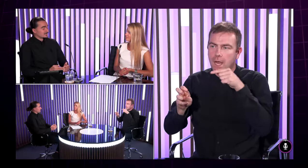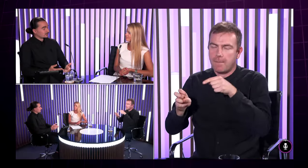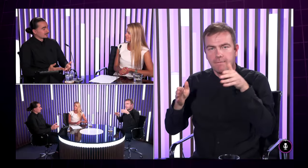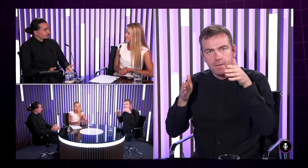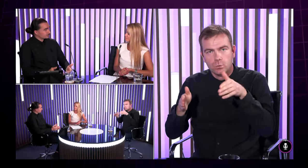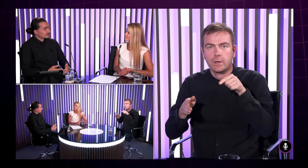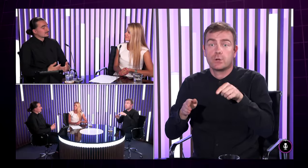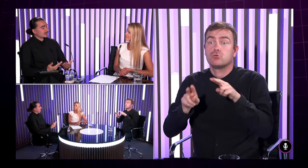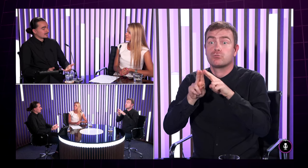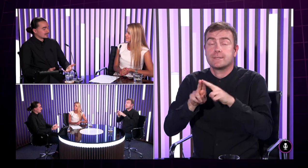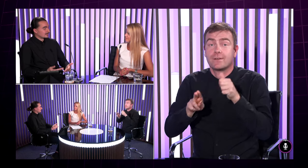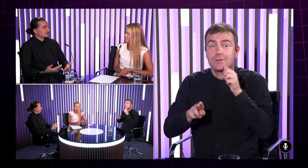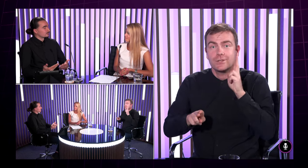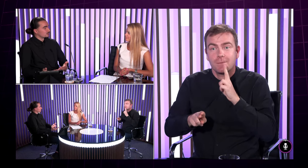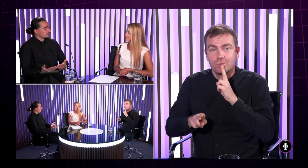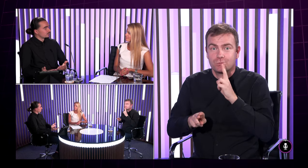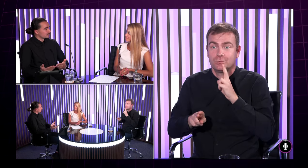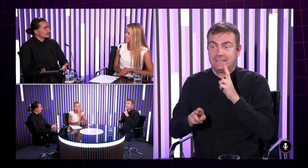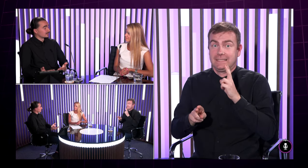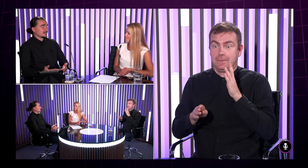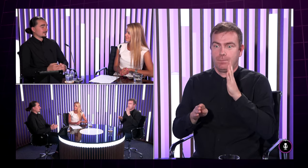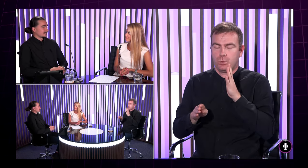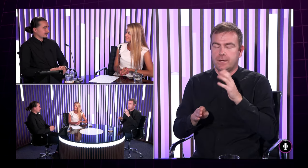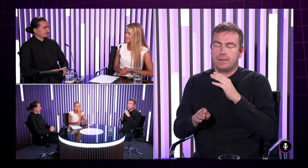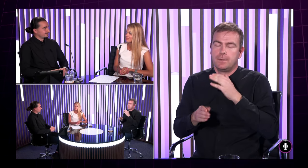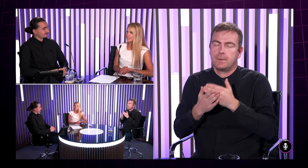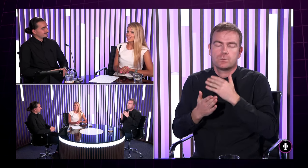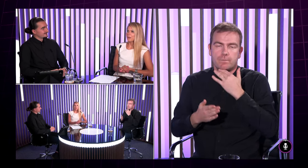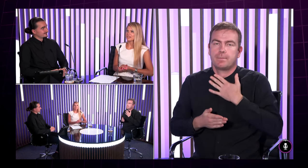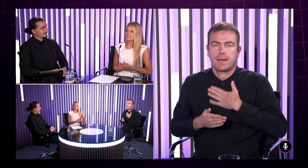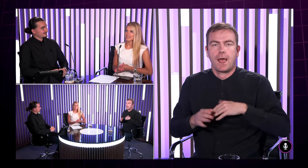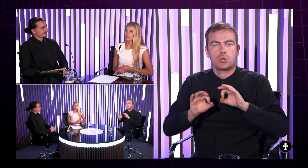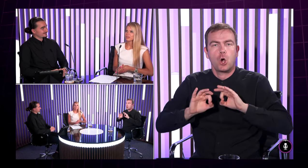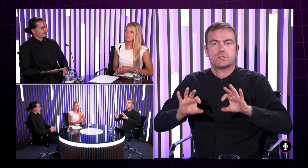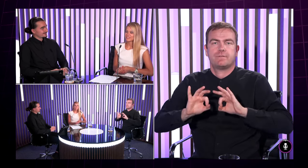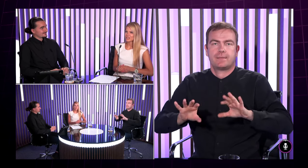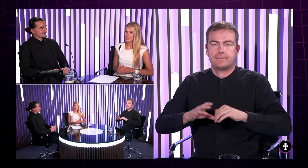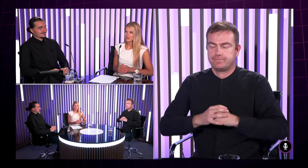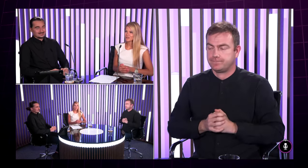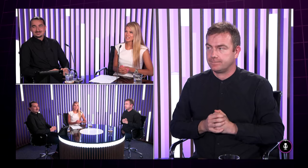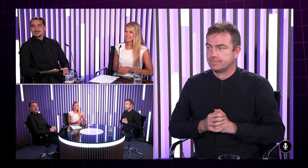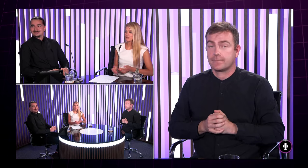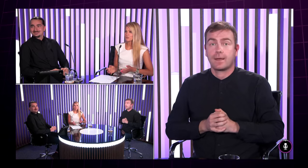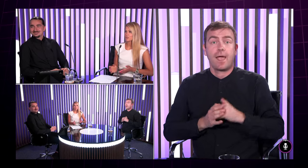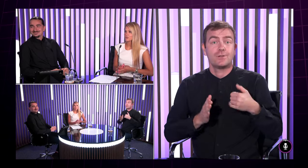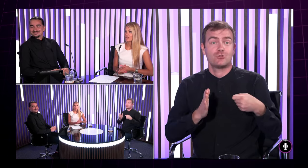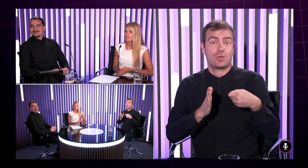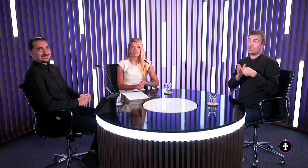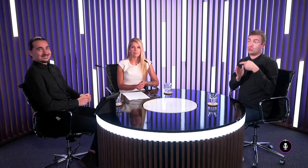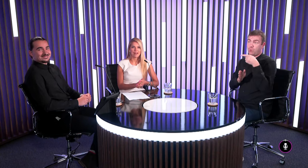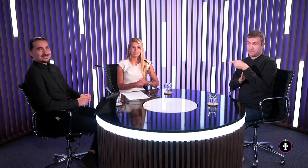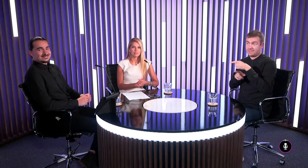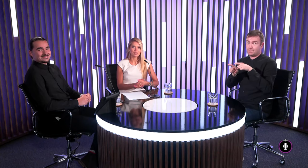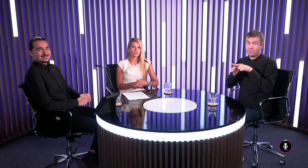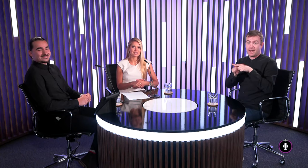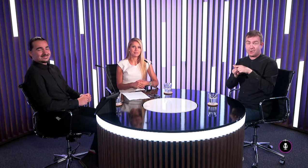teda medzinarodí nepočujúcich a sme radi keď sa o tých nepočujúcich hovorí stále viac a viac Presne tak doplním len dnešného hostia táto pozornosť bola